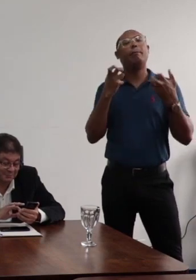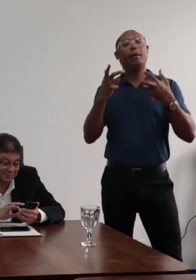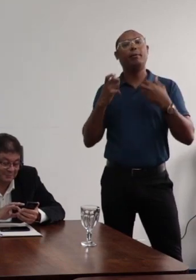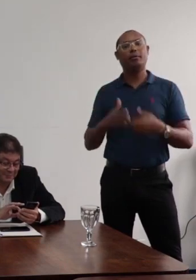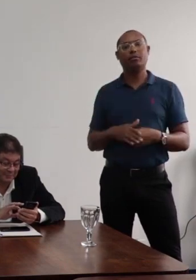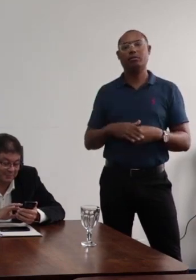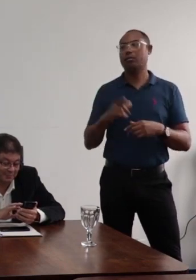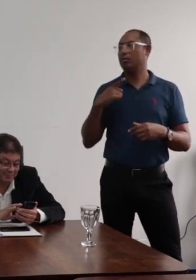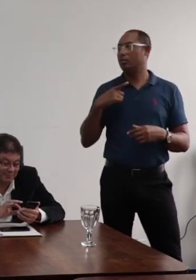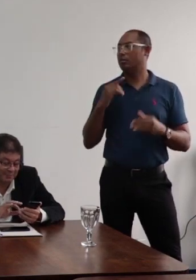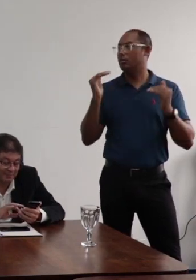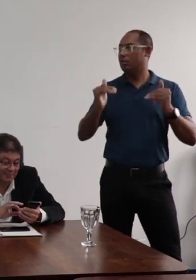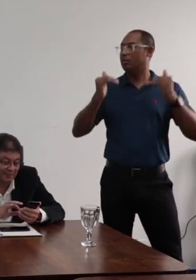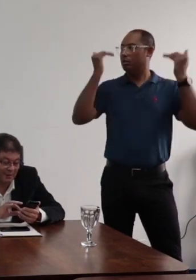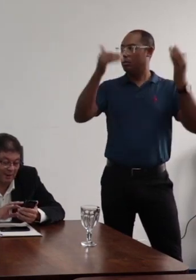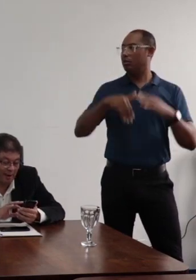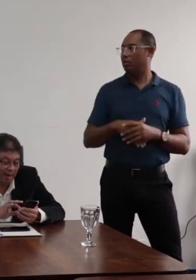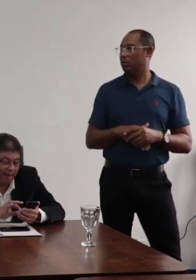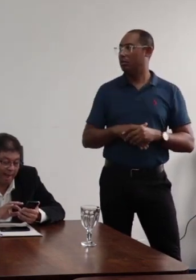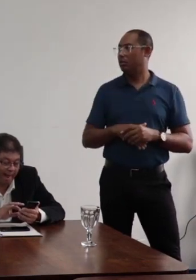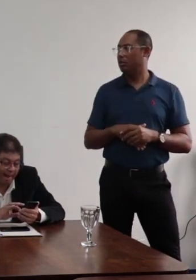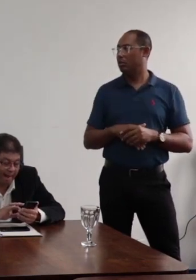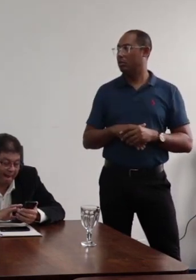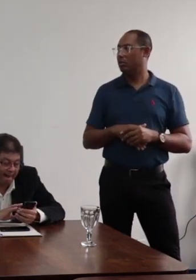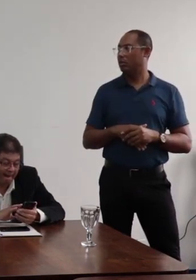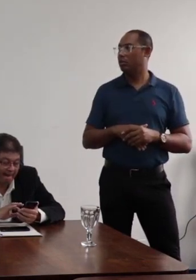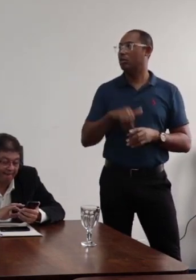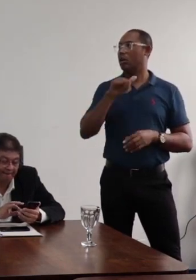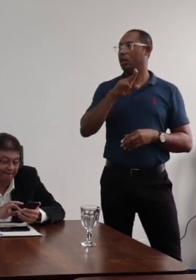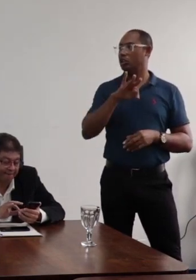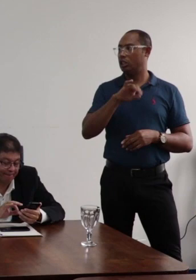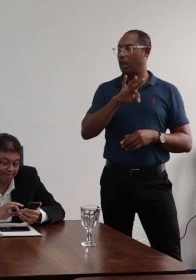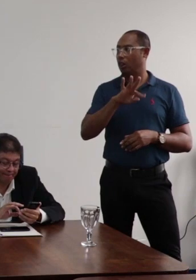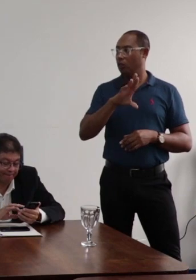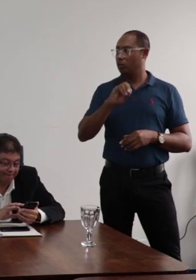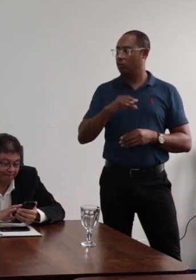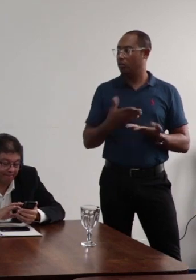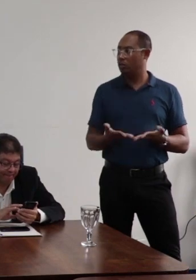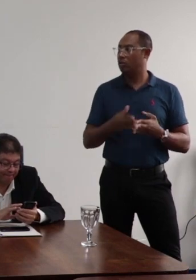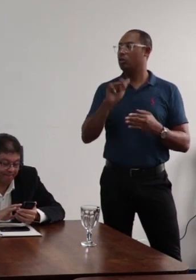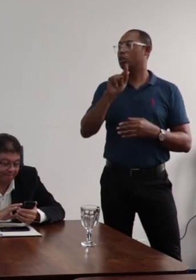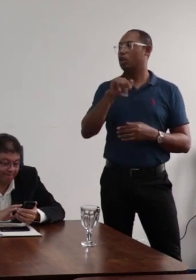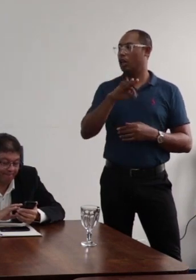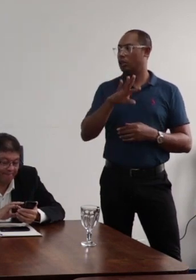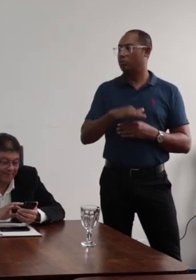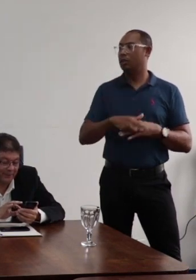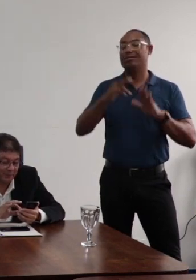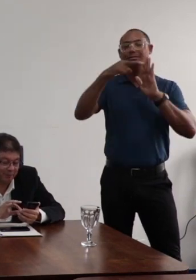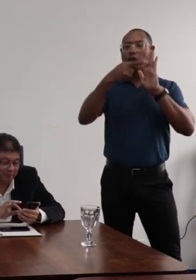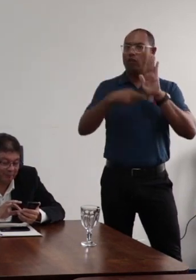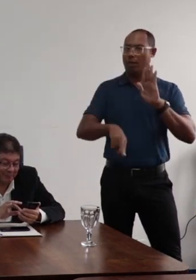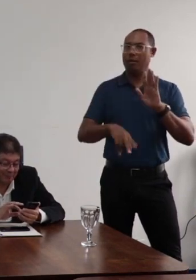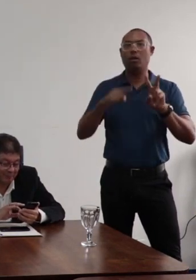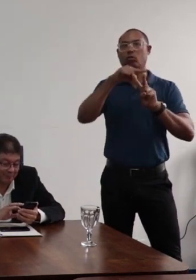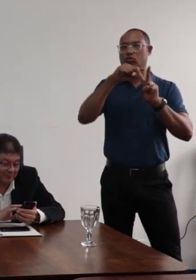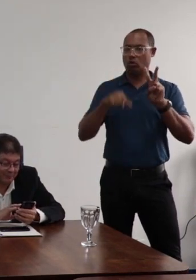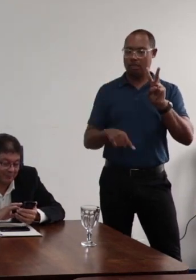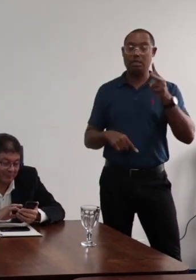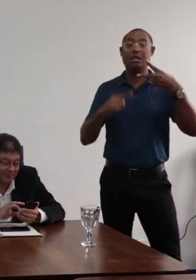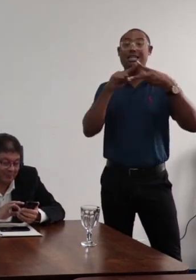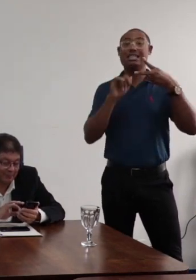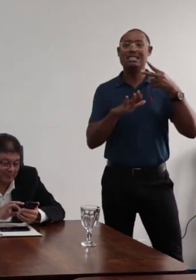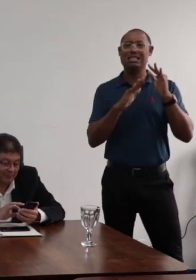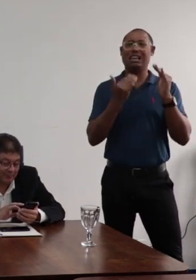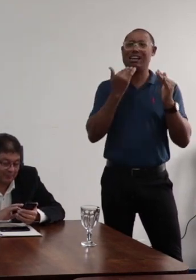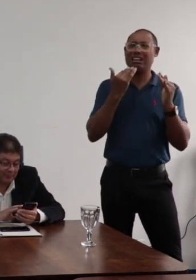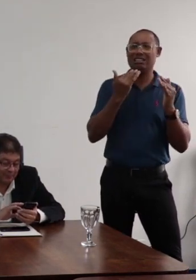em termos do que prevalece e, nesse caso, é o nosso estatuto e o nosso regimento da UFRB. Se há uma